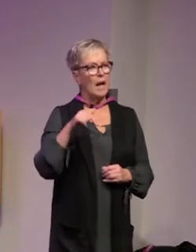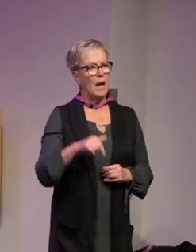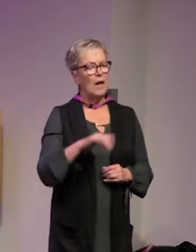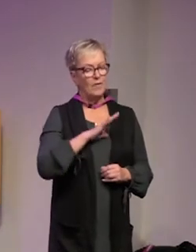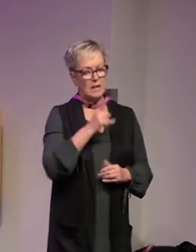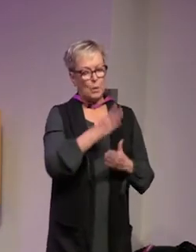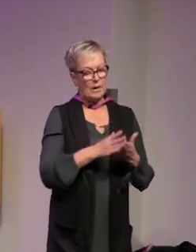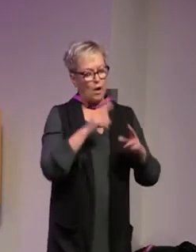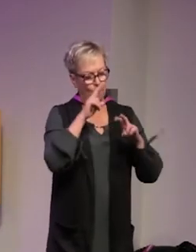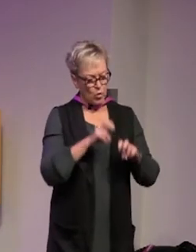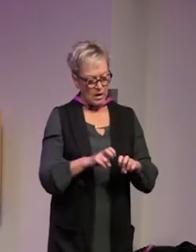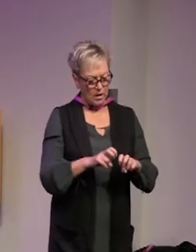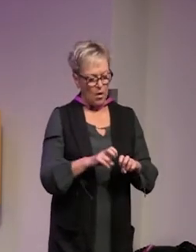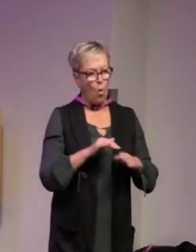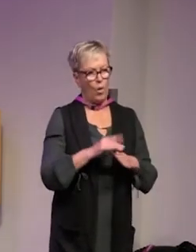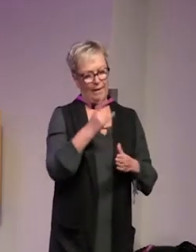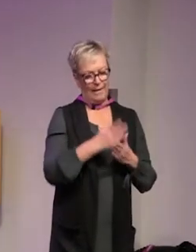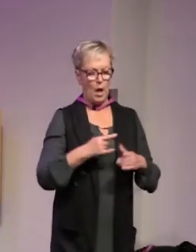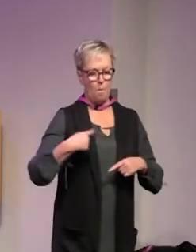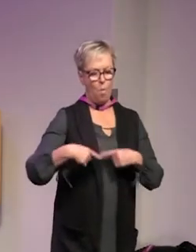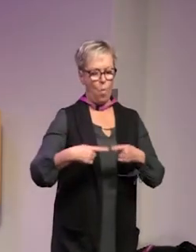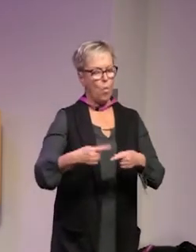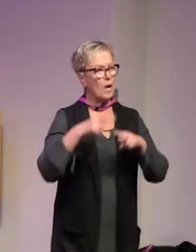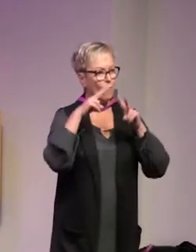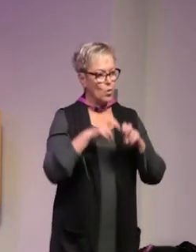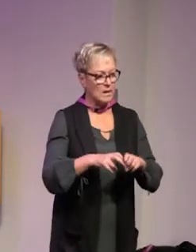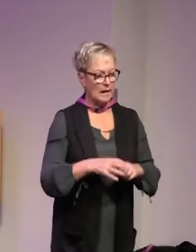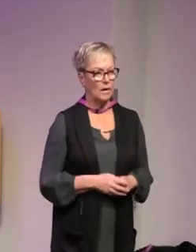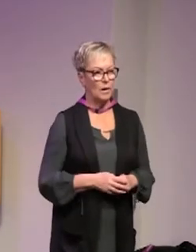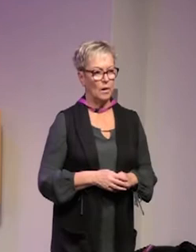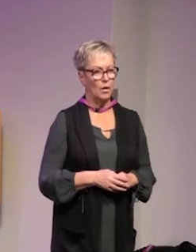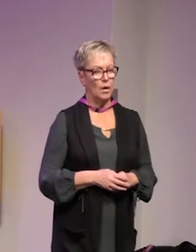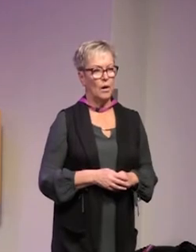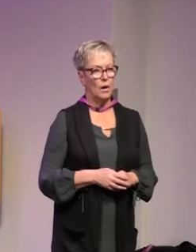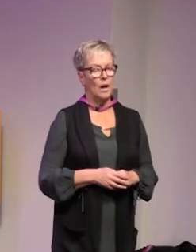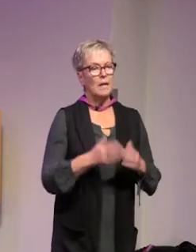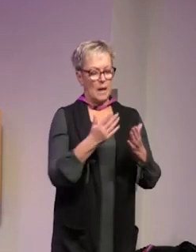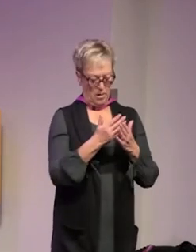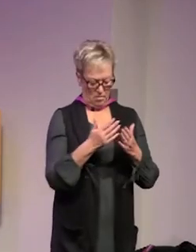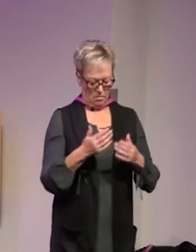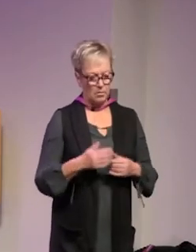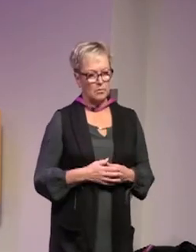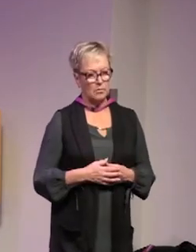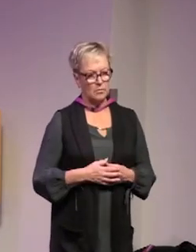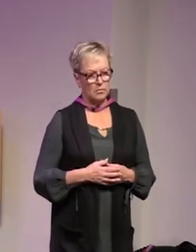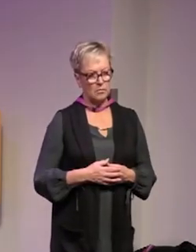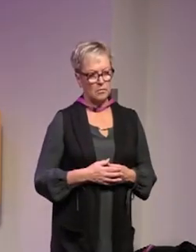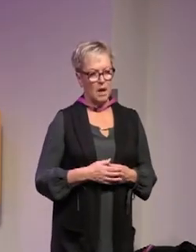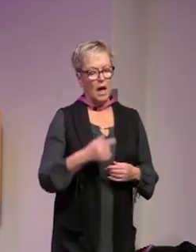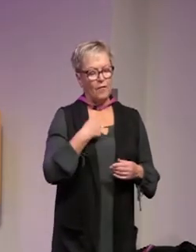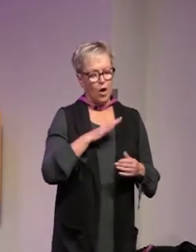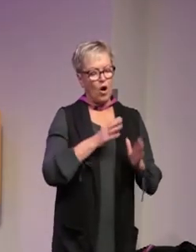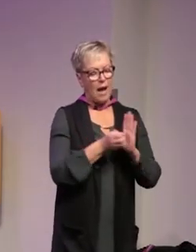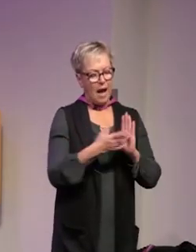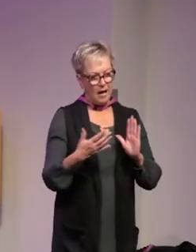det ju en del forskning och en del pågående forskning så att det är ju många som alltså vi har